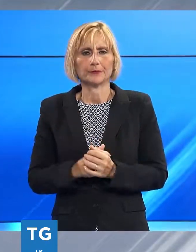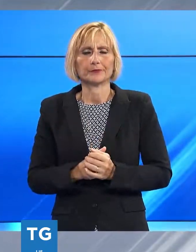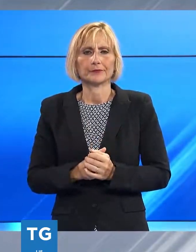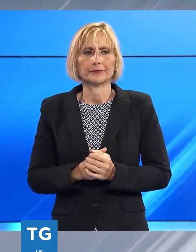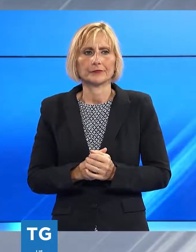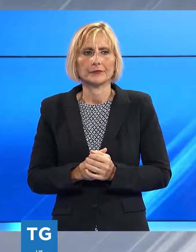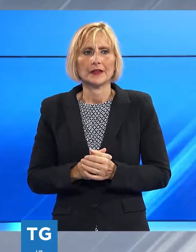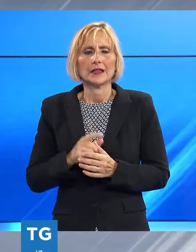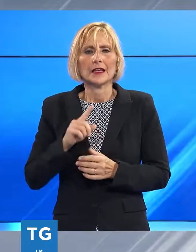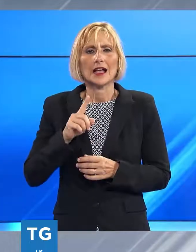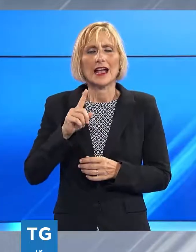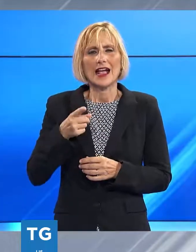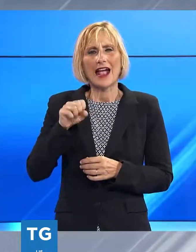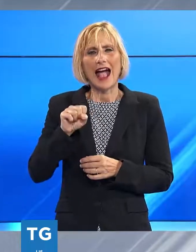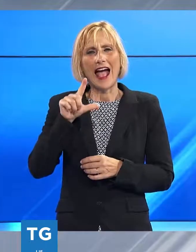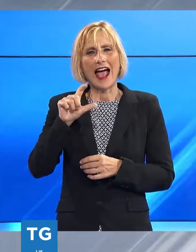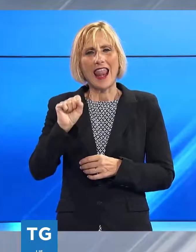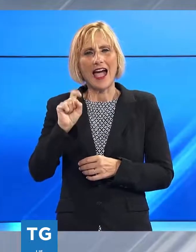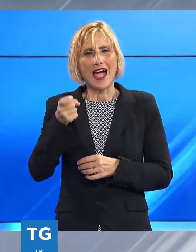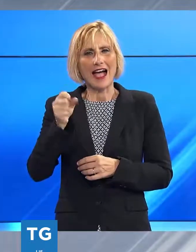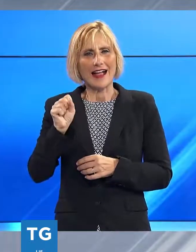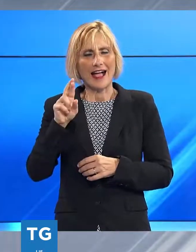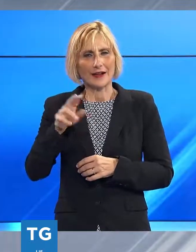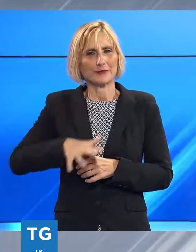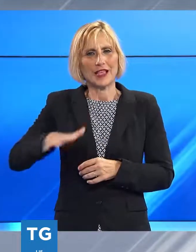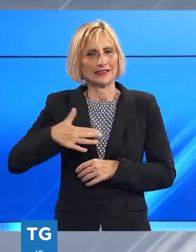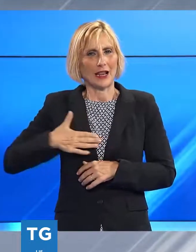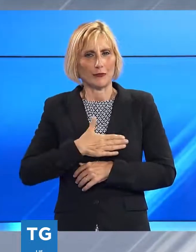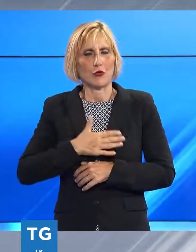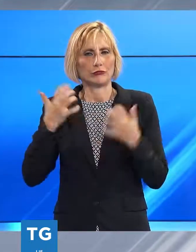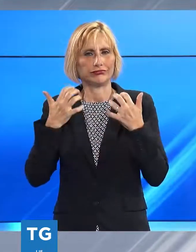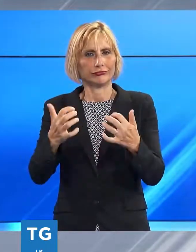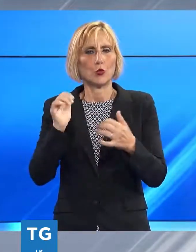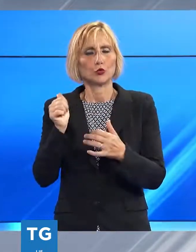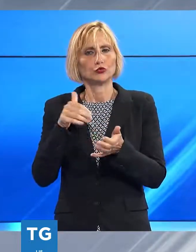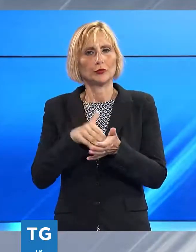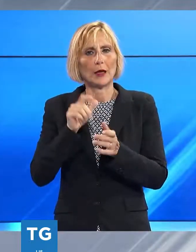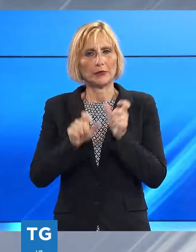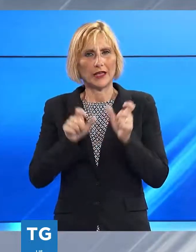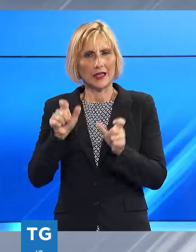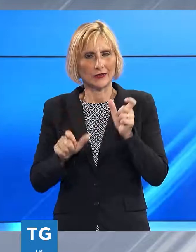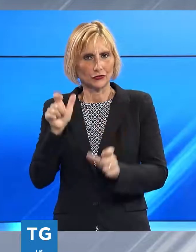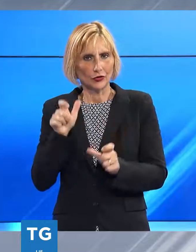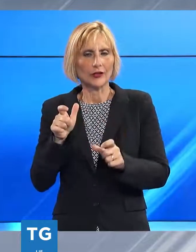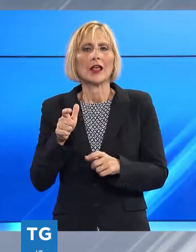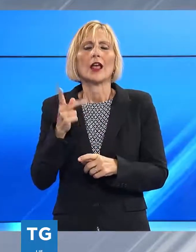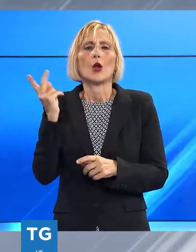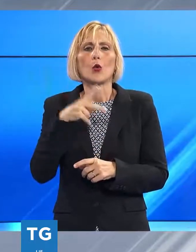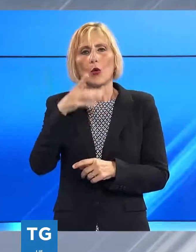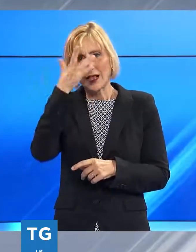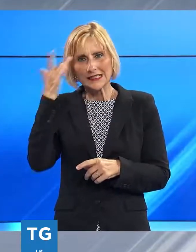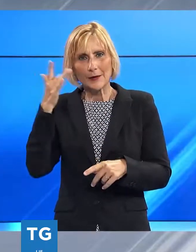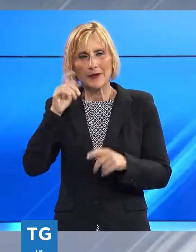Kasabian e Liam Gallagher, 11.000 in piazza Napoleone, continua il grande successo del Summer Festival, che è tornato a riempire il centro storico